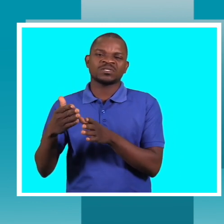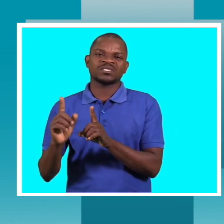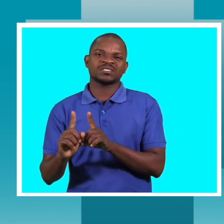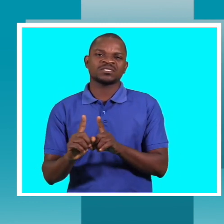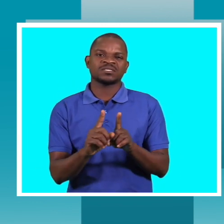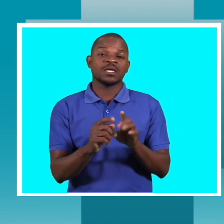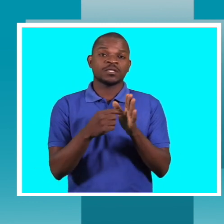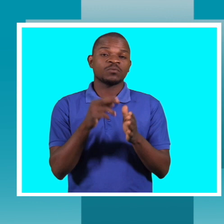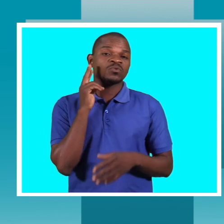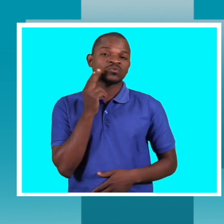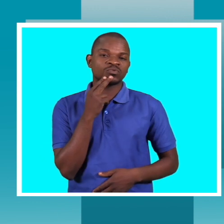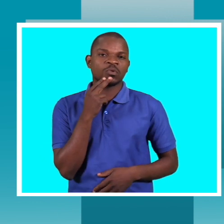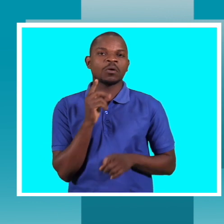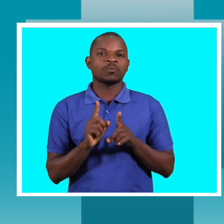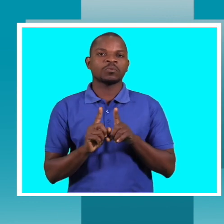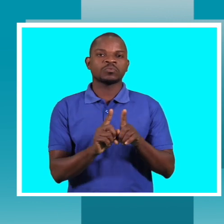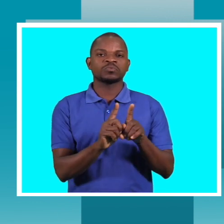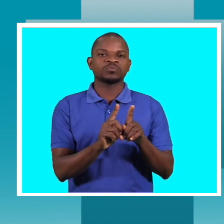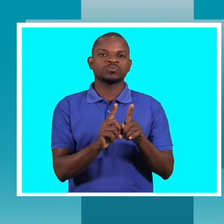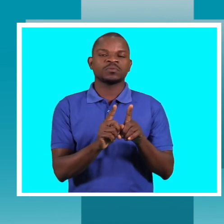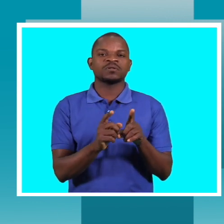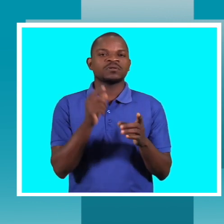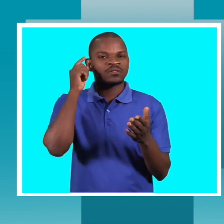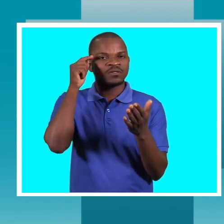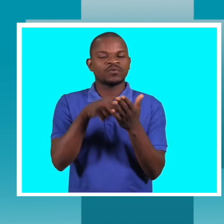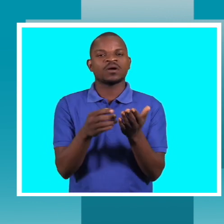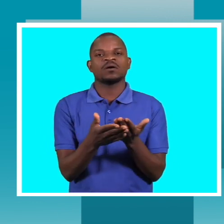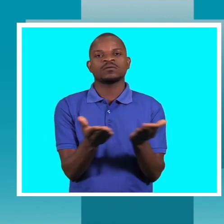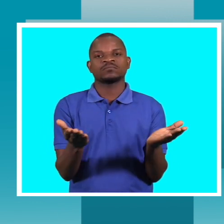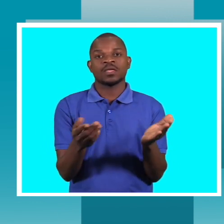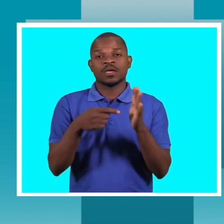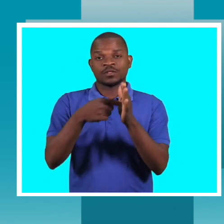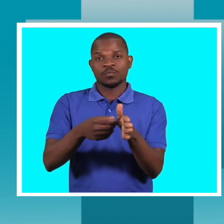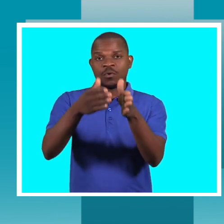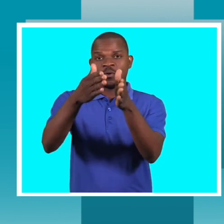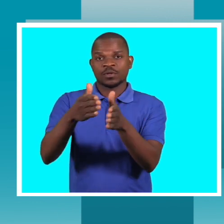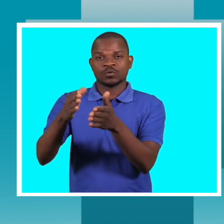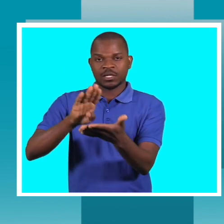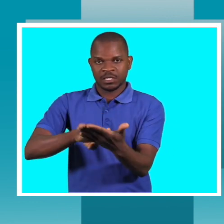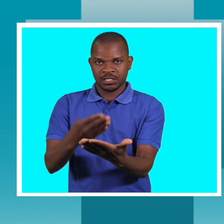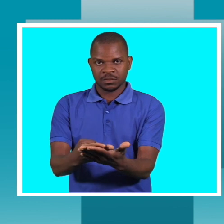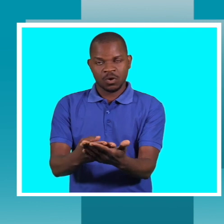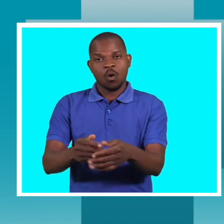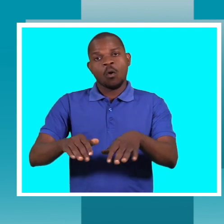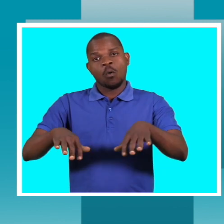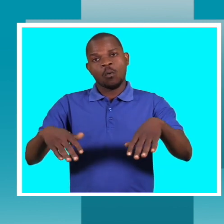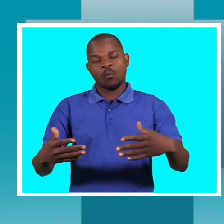numa situação de exposição. porque o intérprete, mesmo que seja familiar, mas é uma pessoa